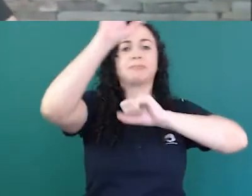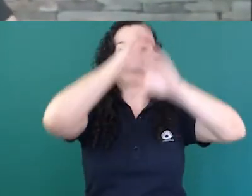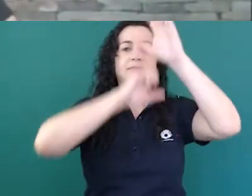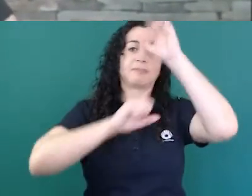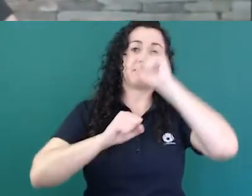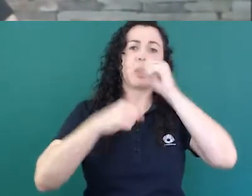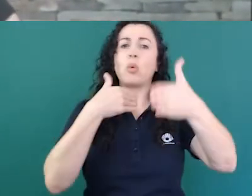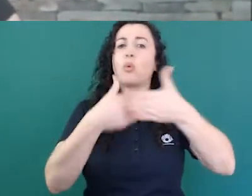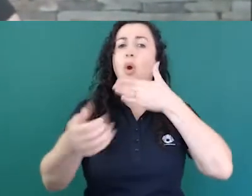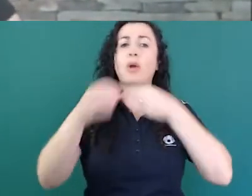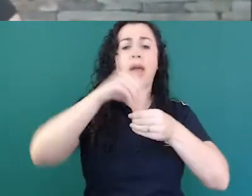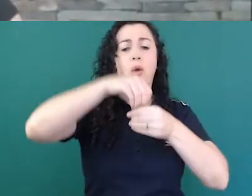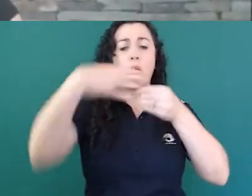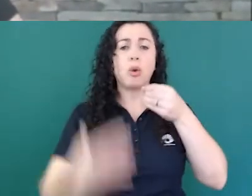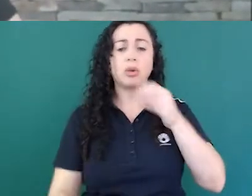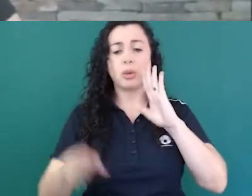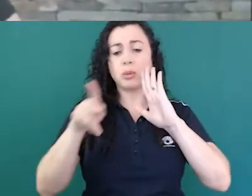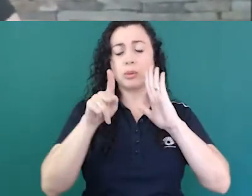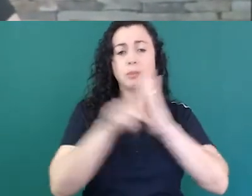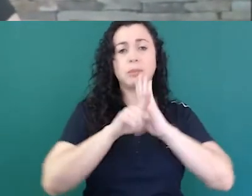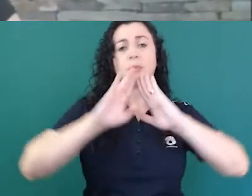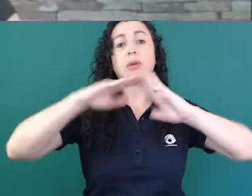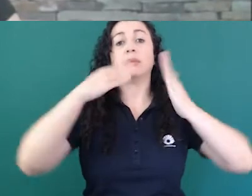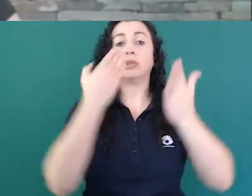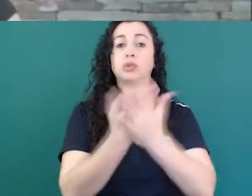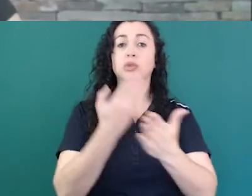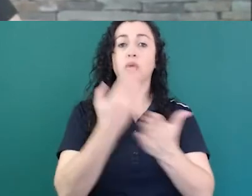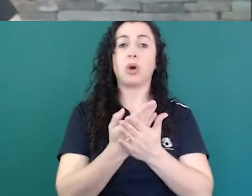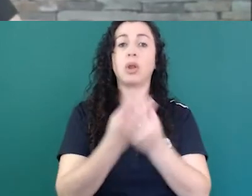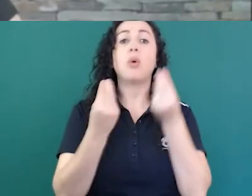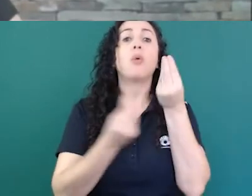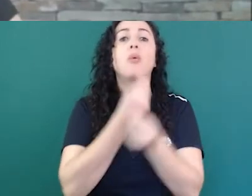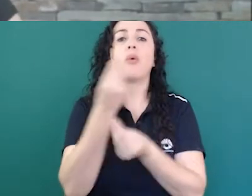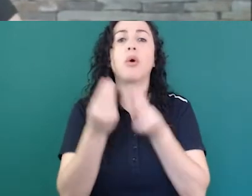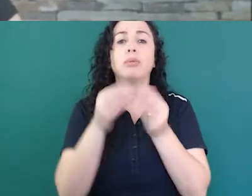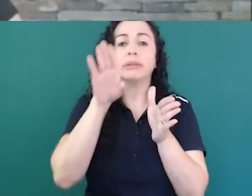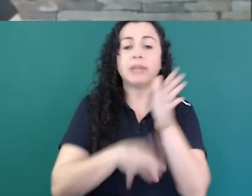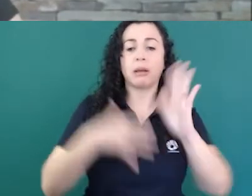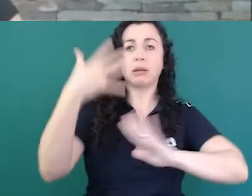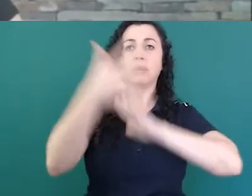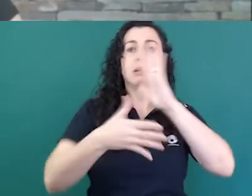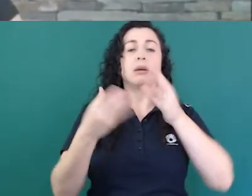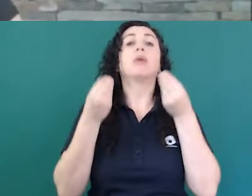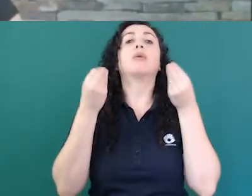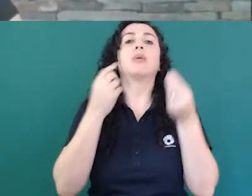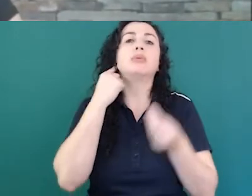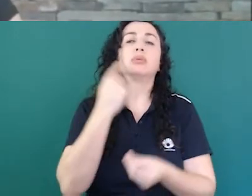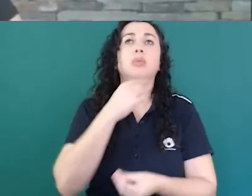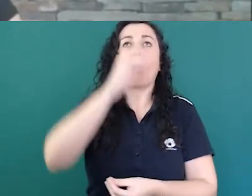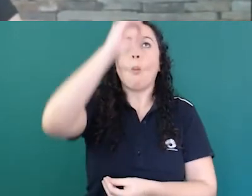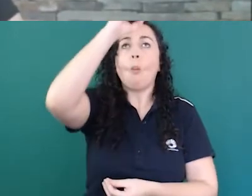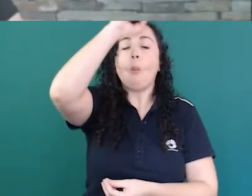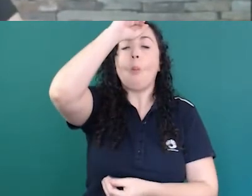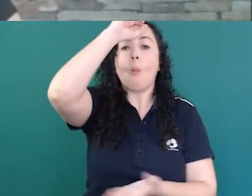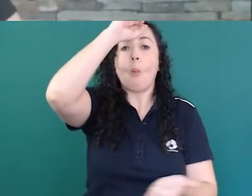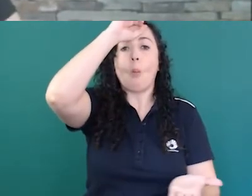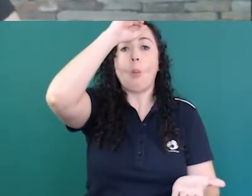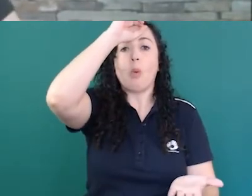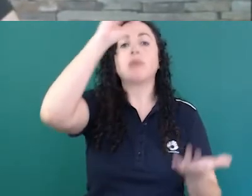é necessário que ele consiga usar a sua língua dentro do ensino também é